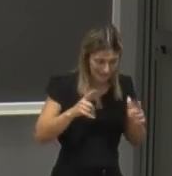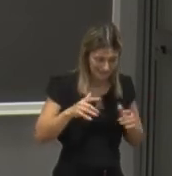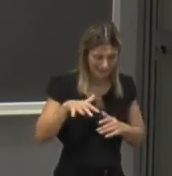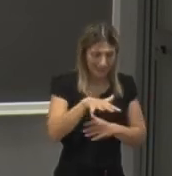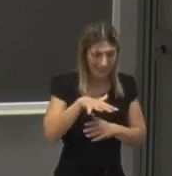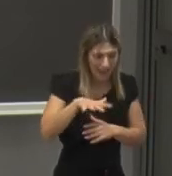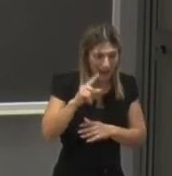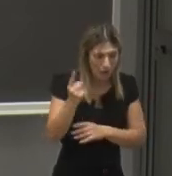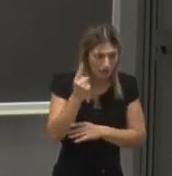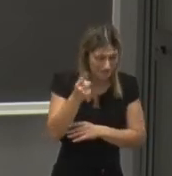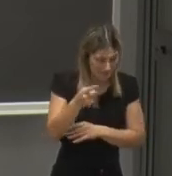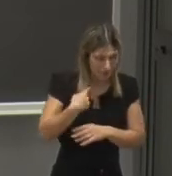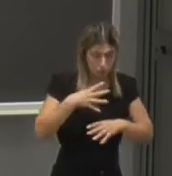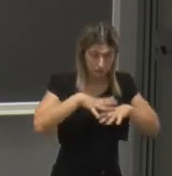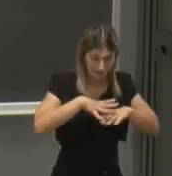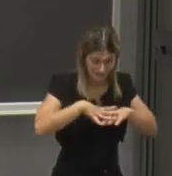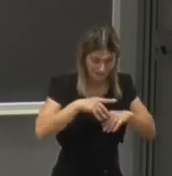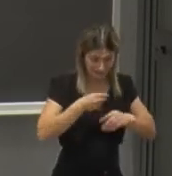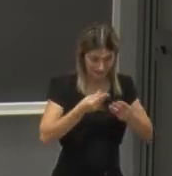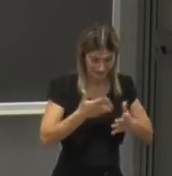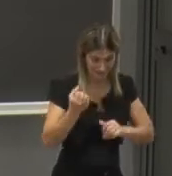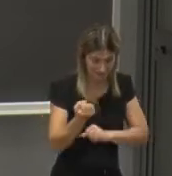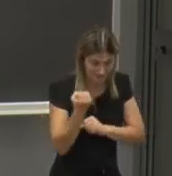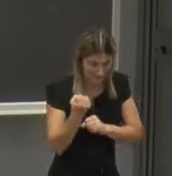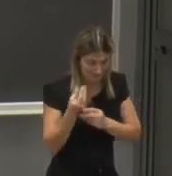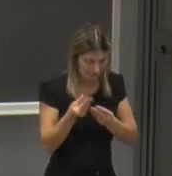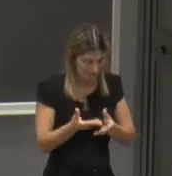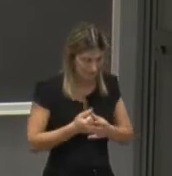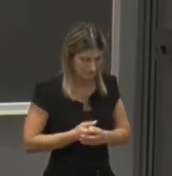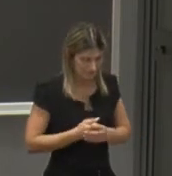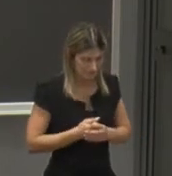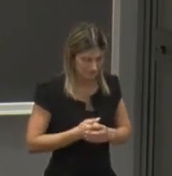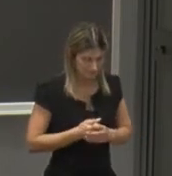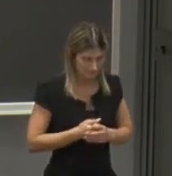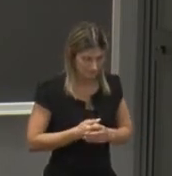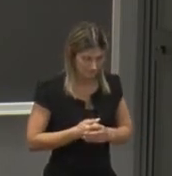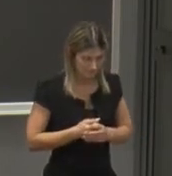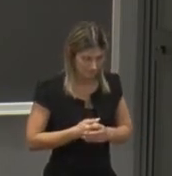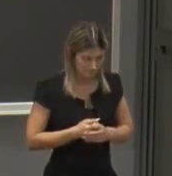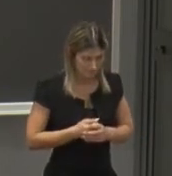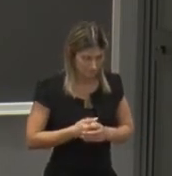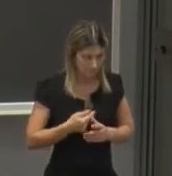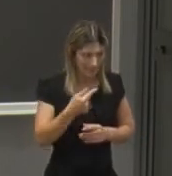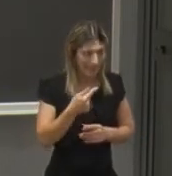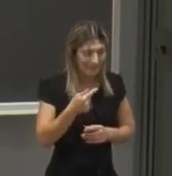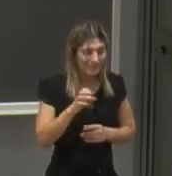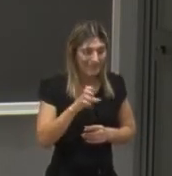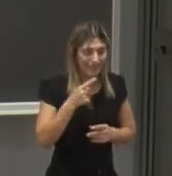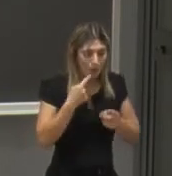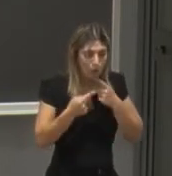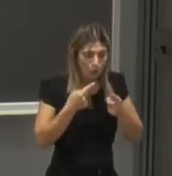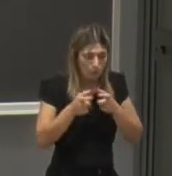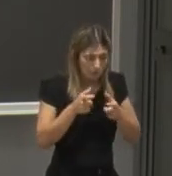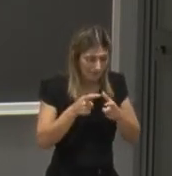reti e servizi e telecomunicazioni applicate